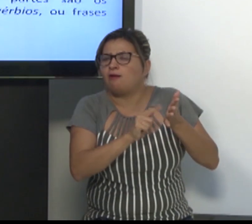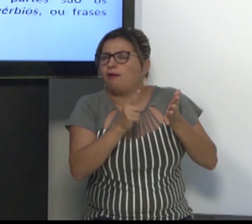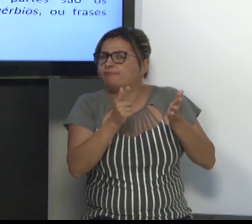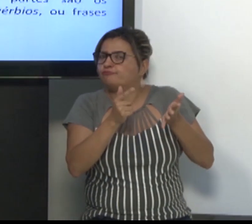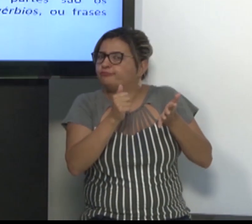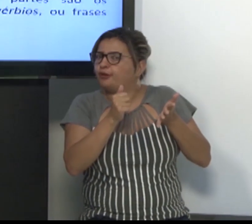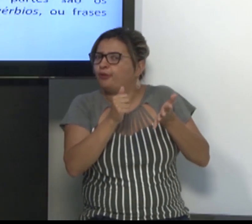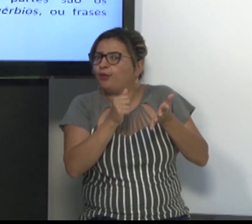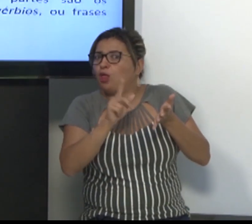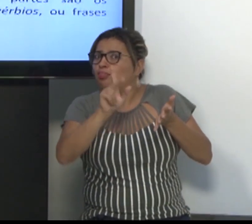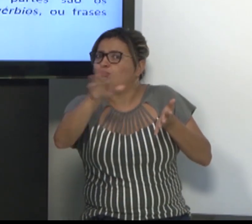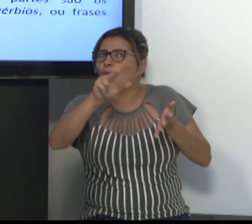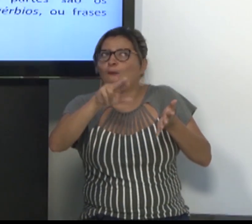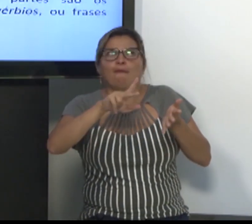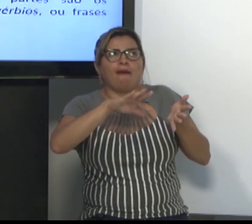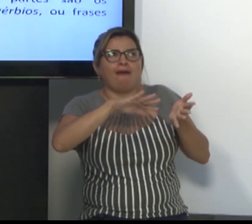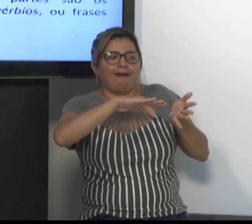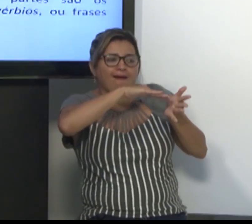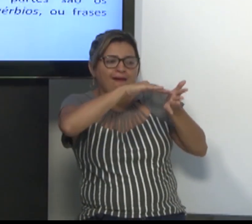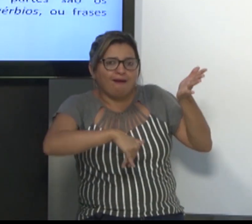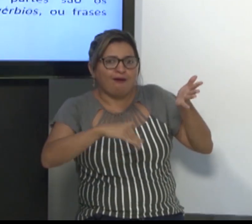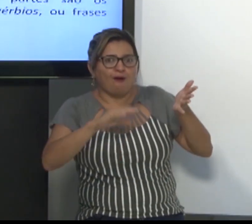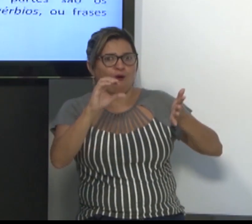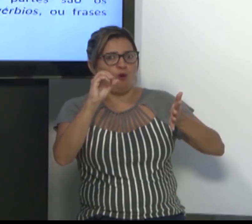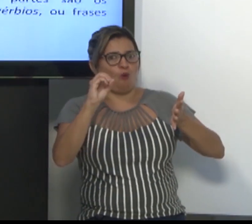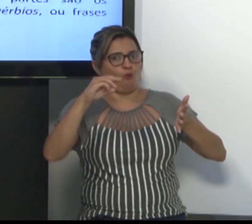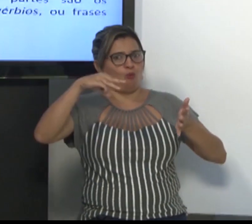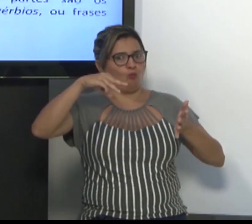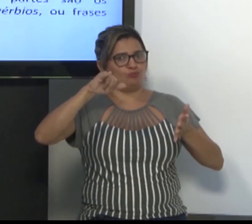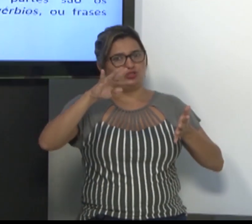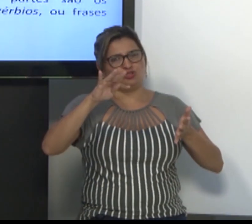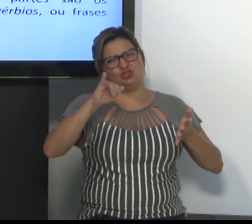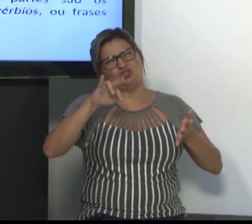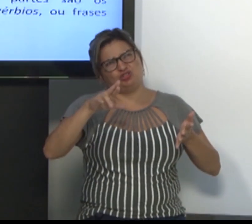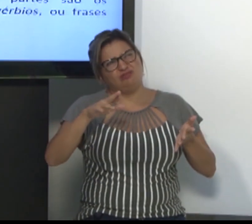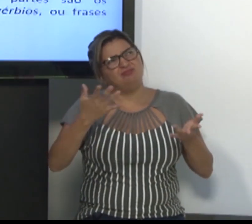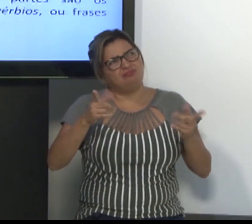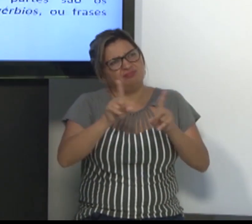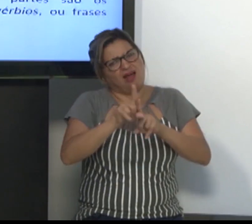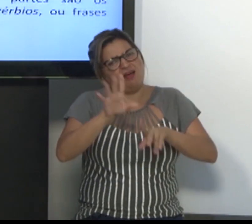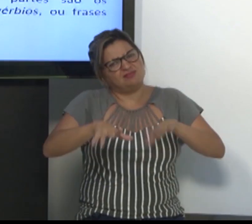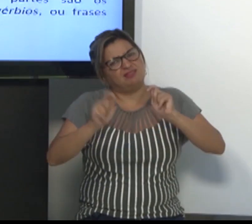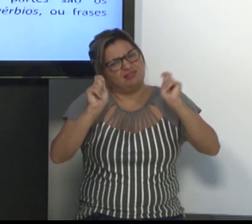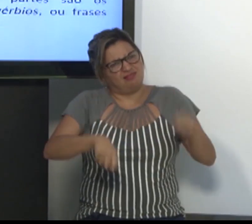É para que você consiga ser seletivo, consiga entender o que é importante.